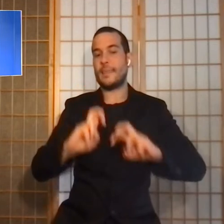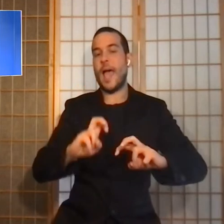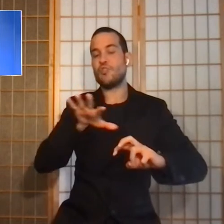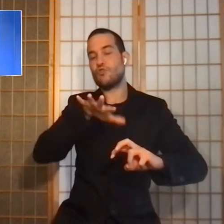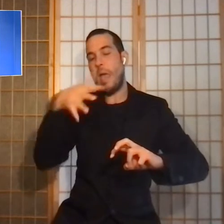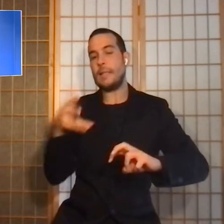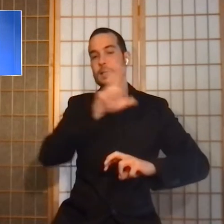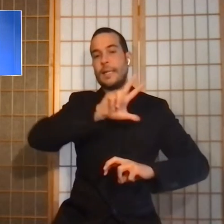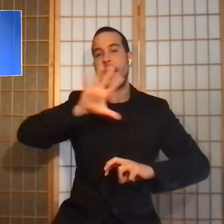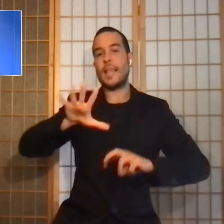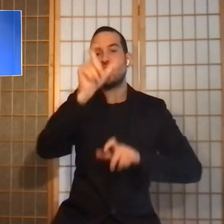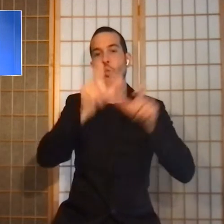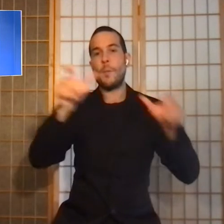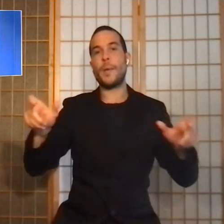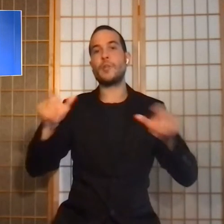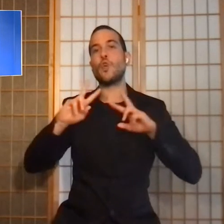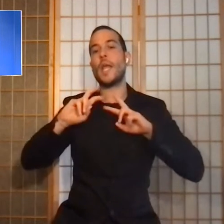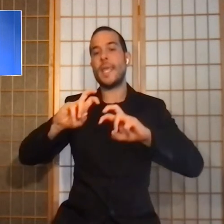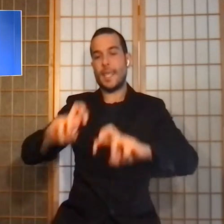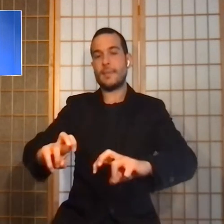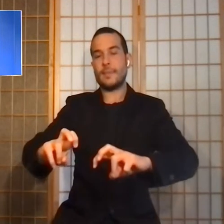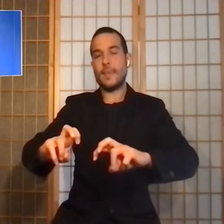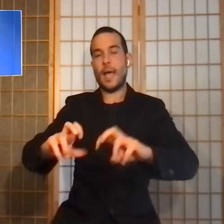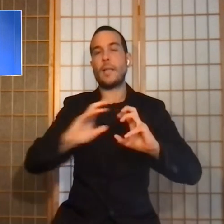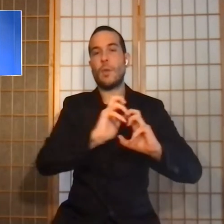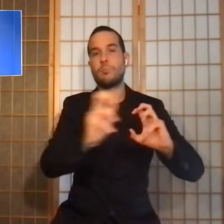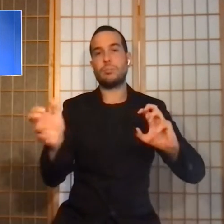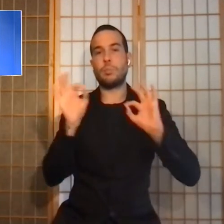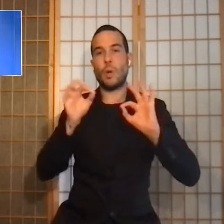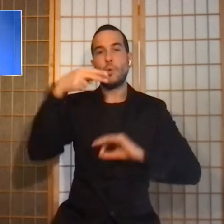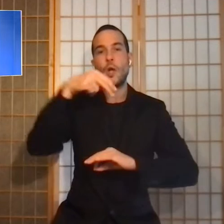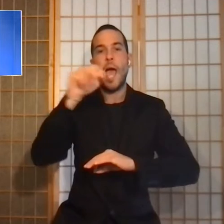persone indagate, a vario titolo, dai NAS dei Carabinieri.